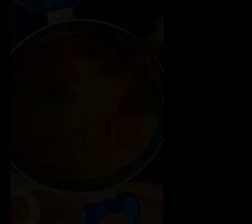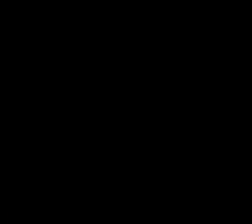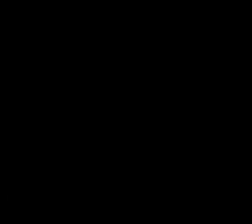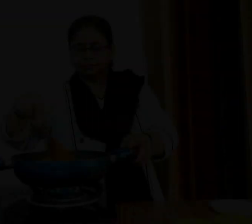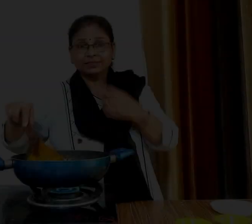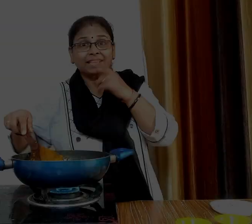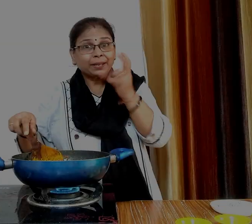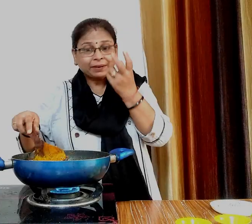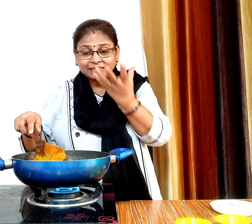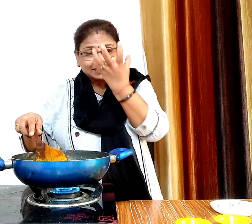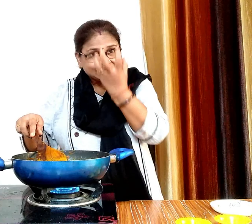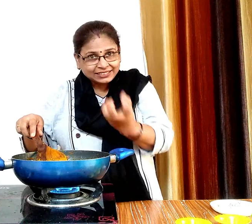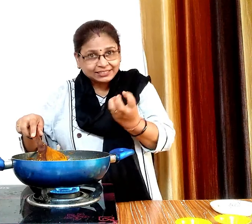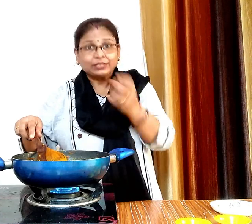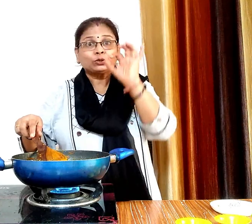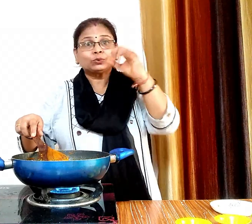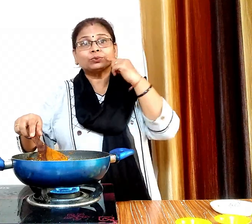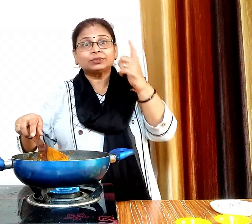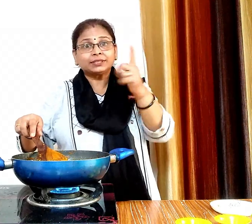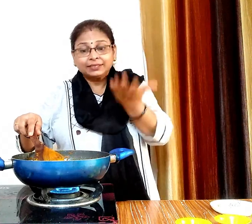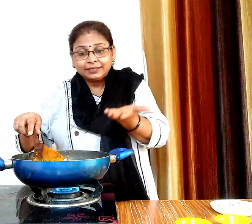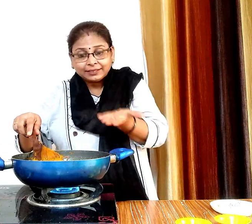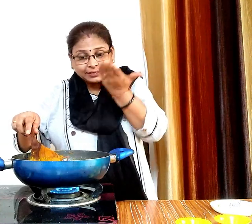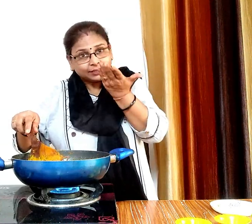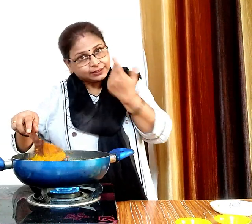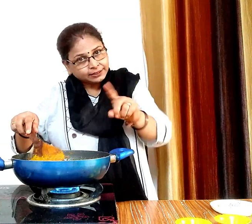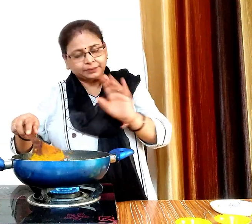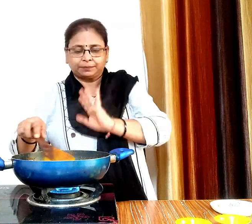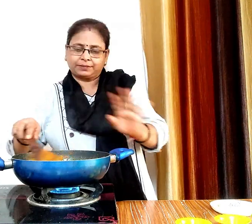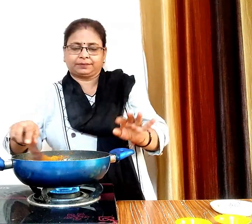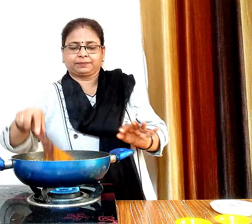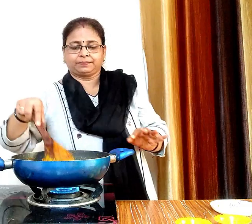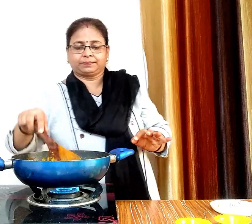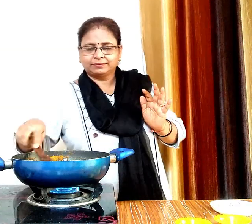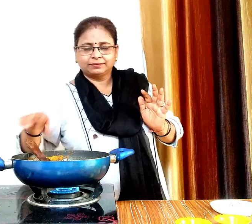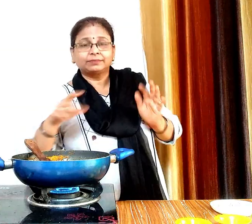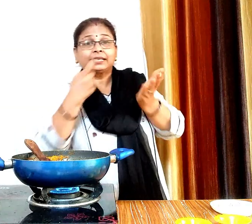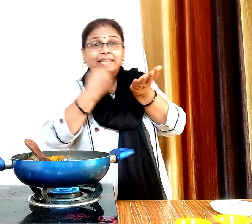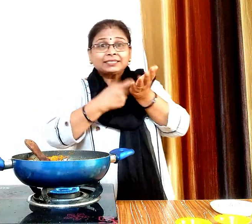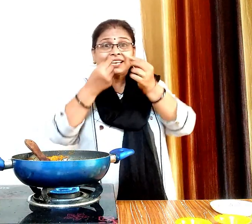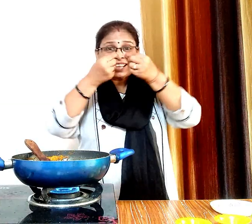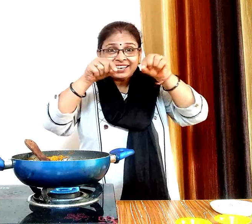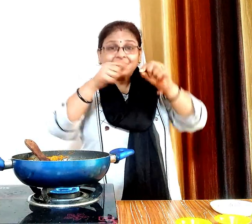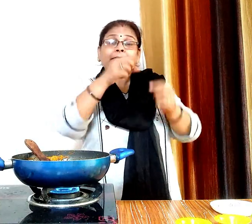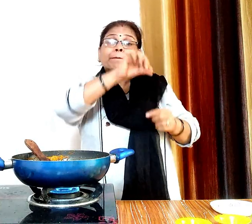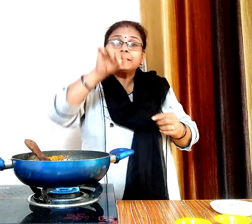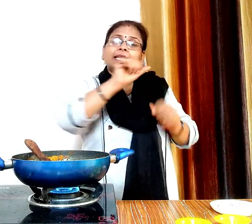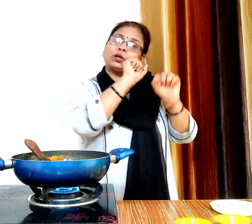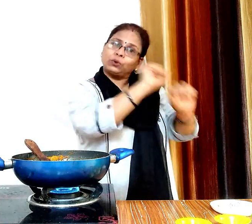देखिए टमाटर से तेल अलग हुने लगा है इसका मतलब टमाटर पक चुकी है अब इसमें आदा बड़ा चमश राजमा मसाला